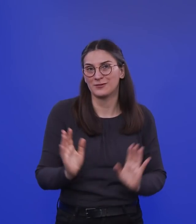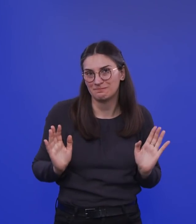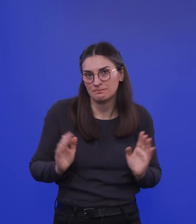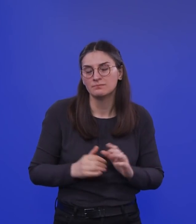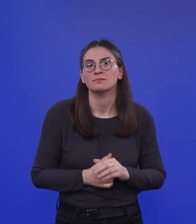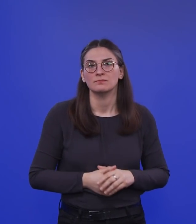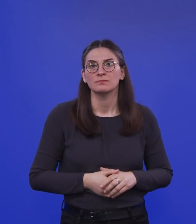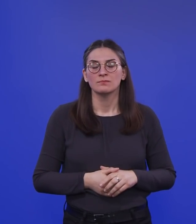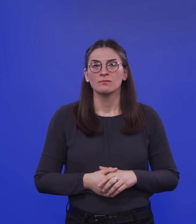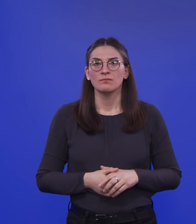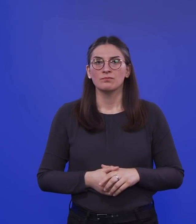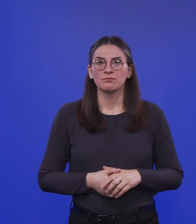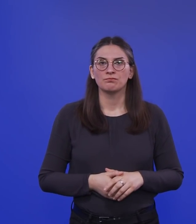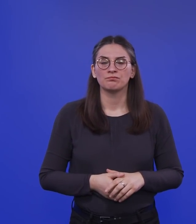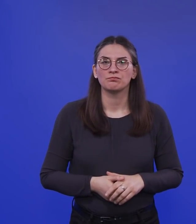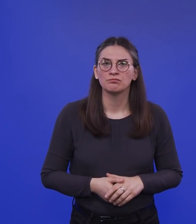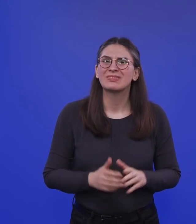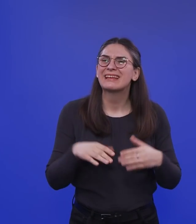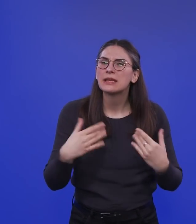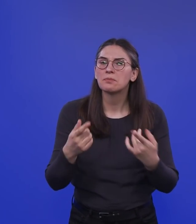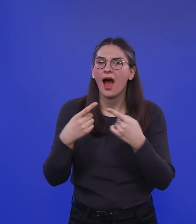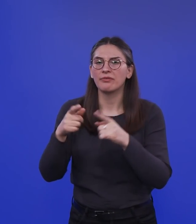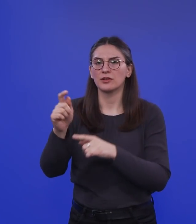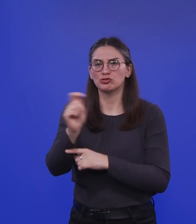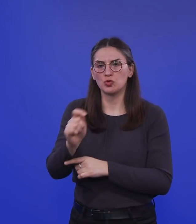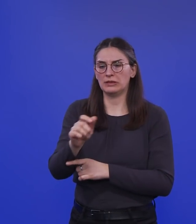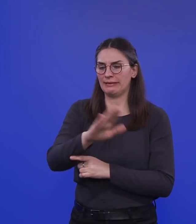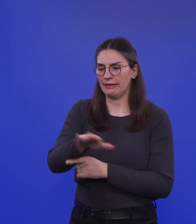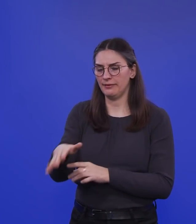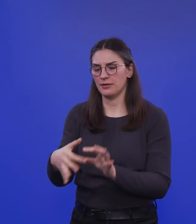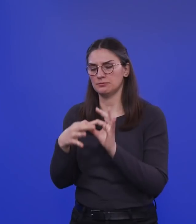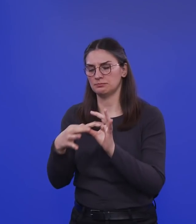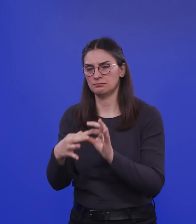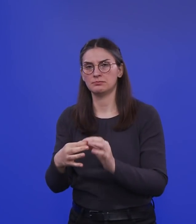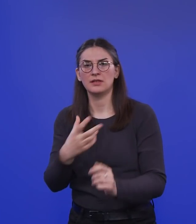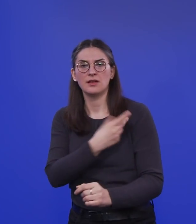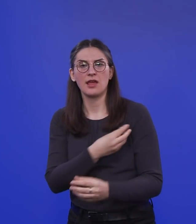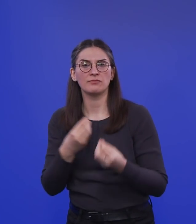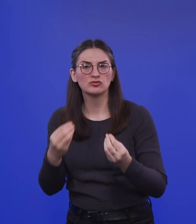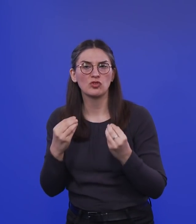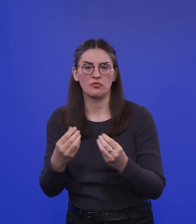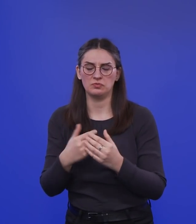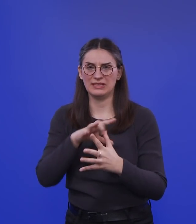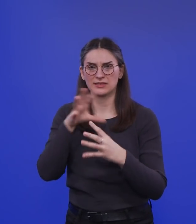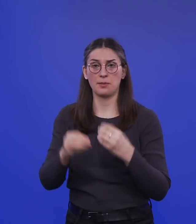mal ganz kurz zu Ende zu führen, es gibt weitere Studien an Kindern zu Impfstoffen. Ich zähle hier fünf weitere Studien.